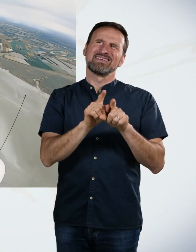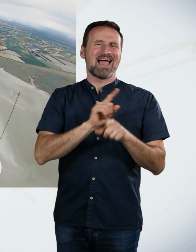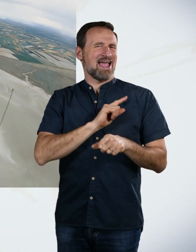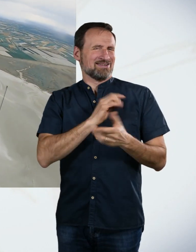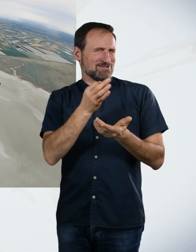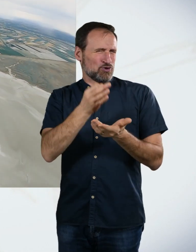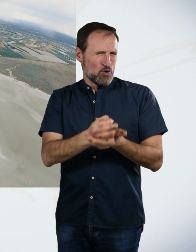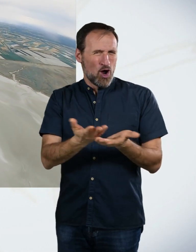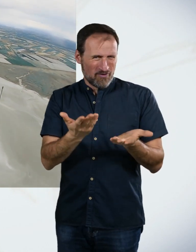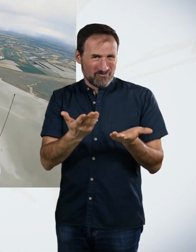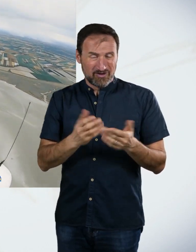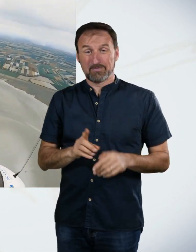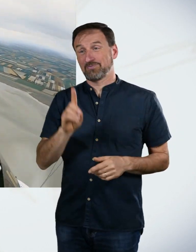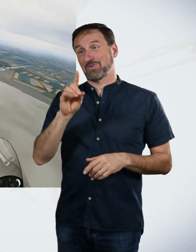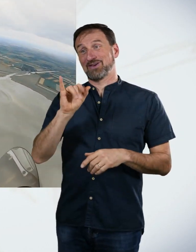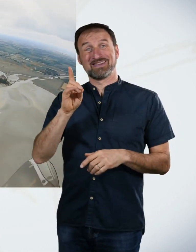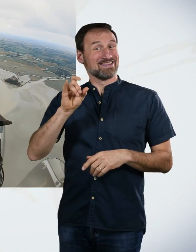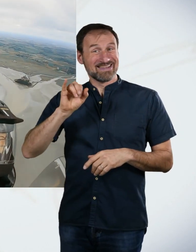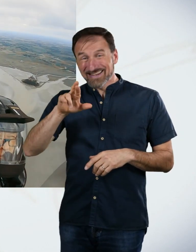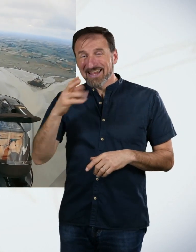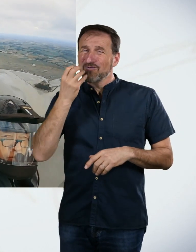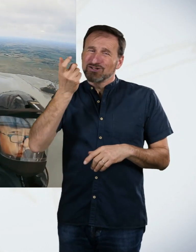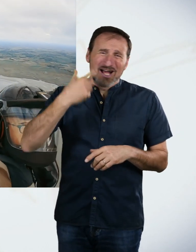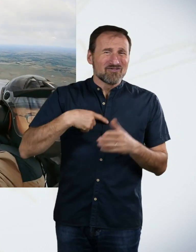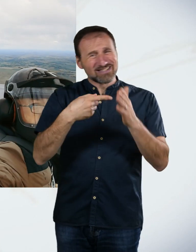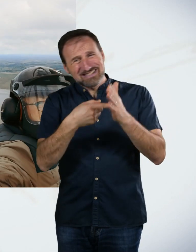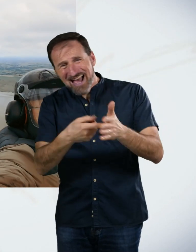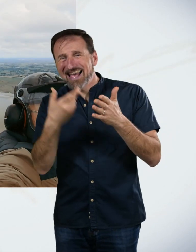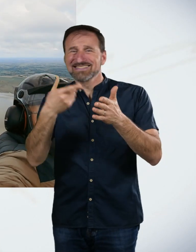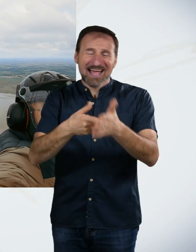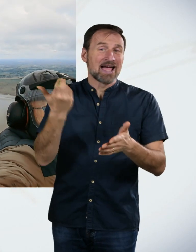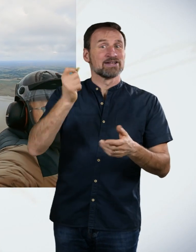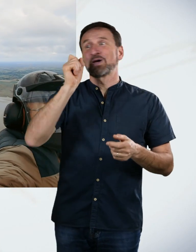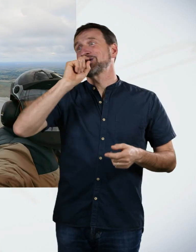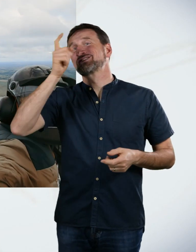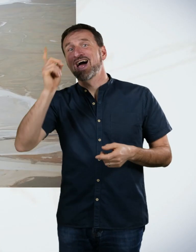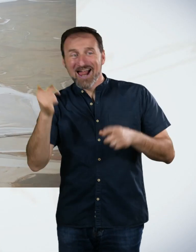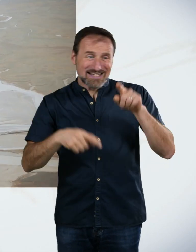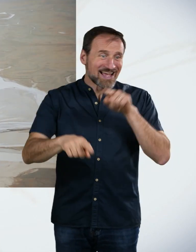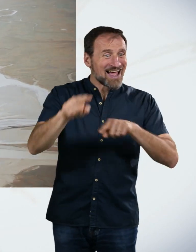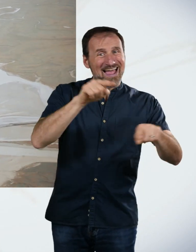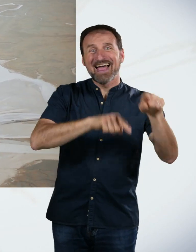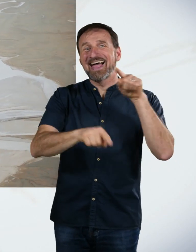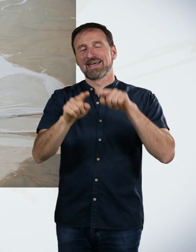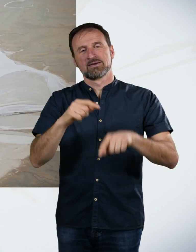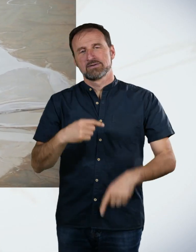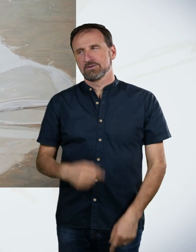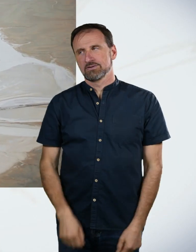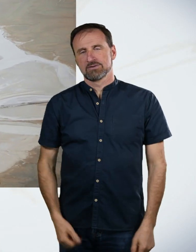der Dieter wollte mir das immer wieder zeigen, war unheimlich stolz drauf. Ich habe ein einziges Mal ganz kurz